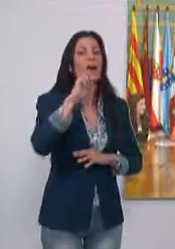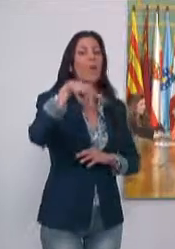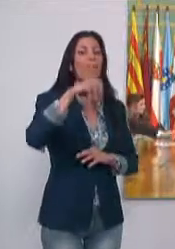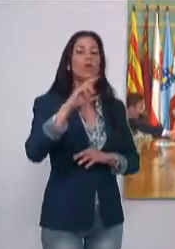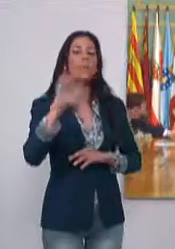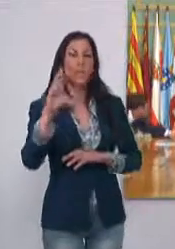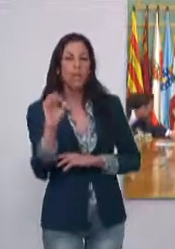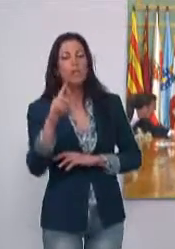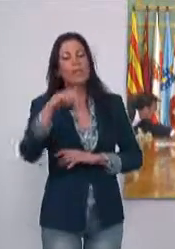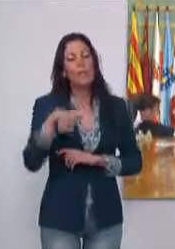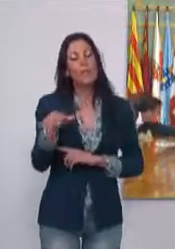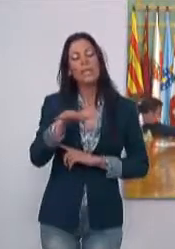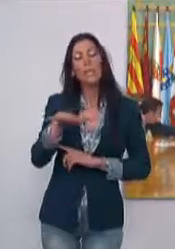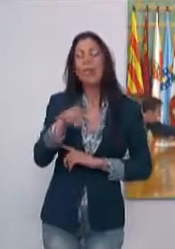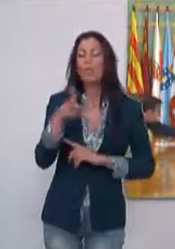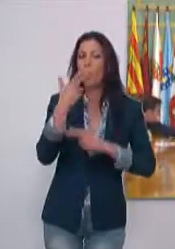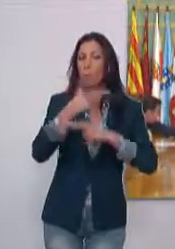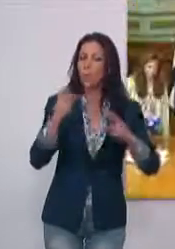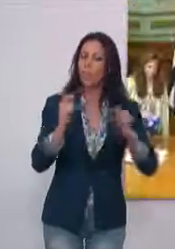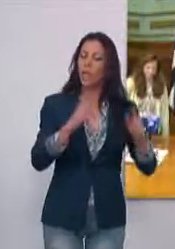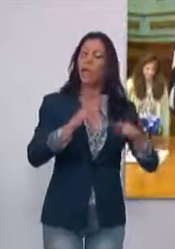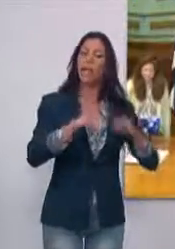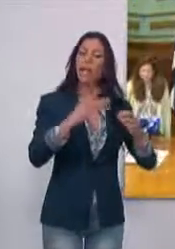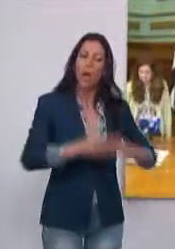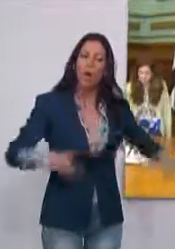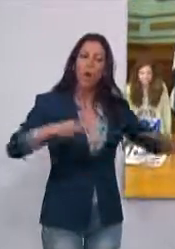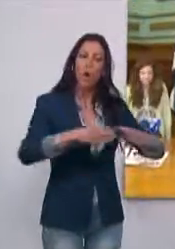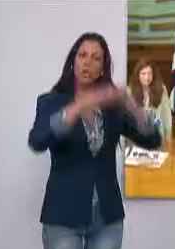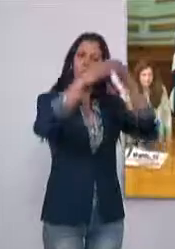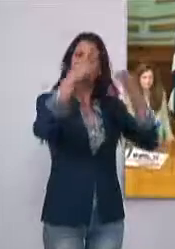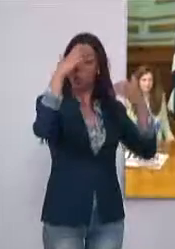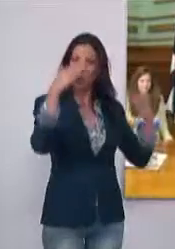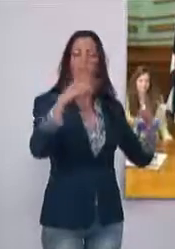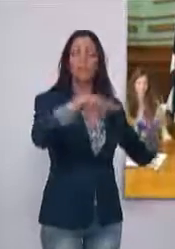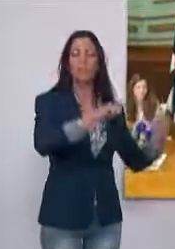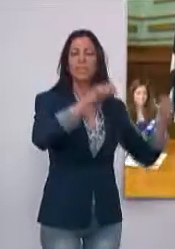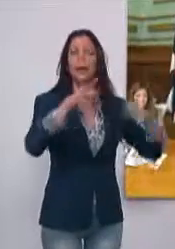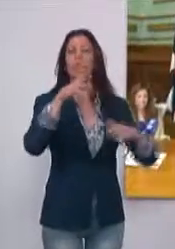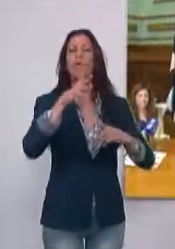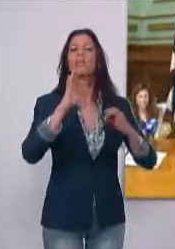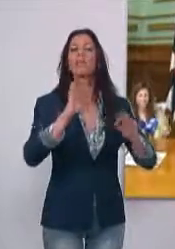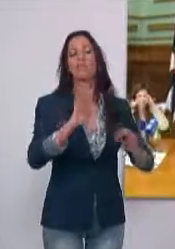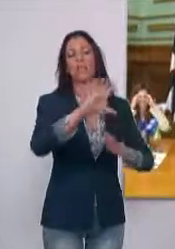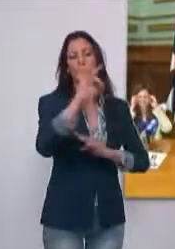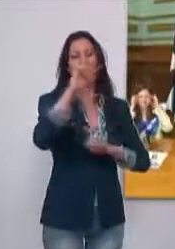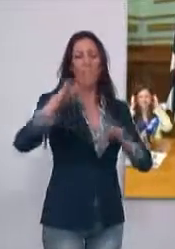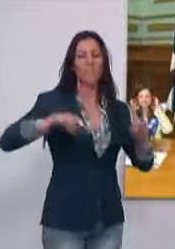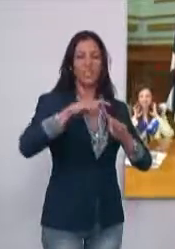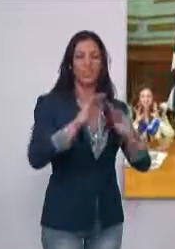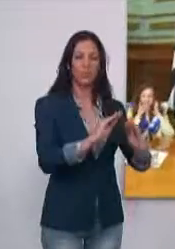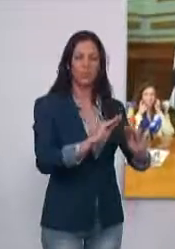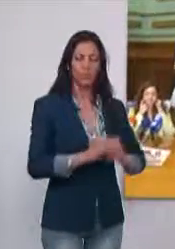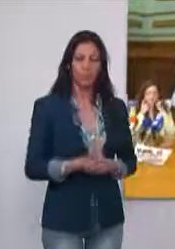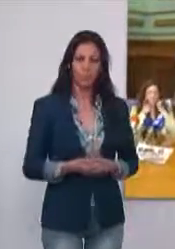Montero y cede el uso de edificios y espacios públicos para ubicar la botella gigantes conmemorativas del 50